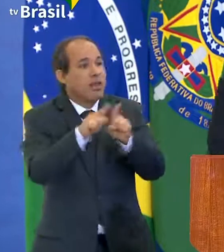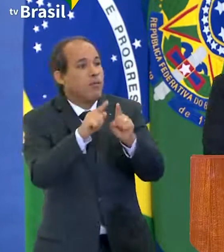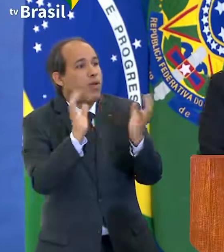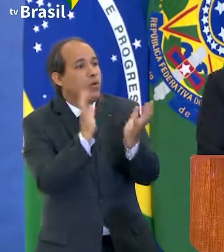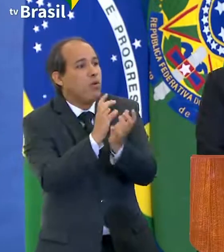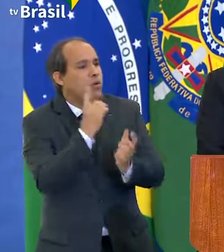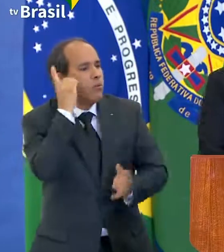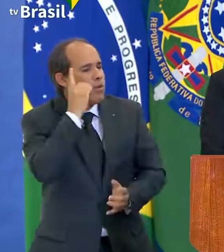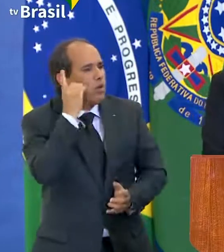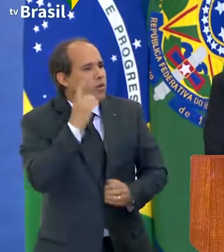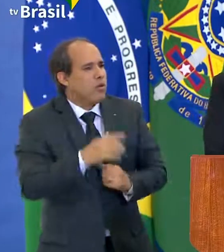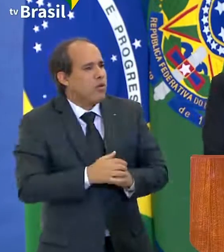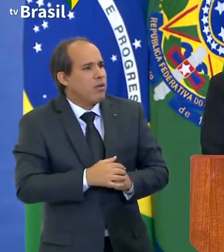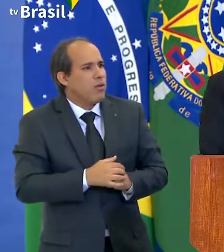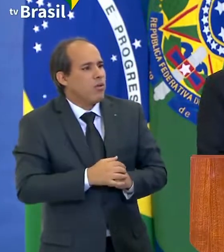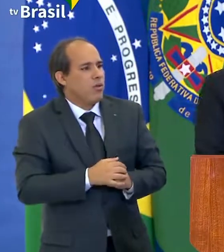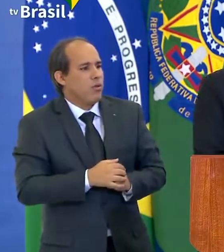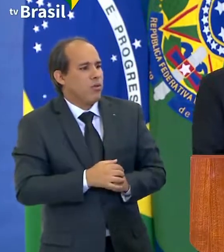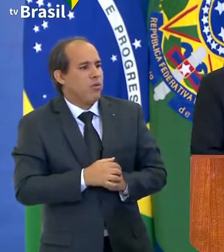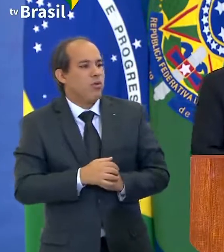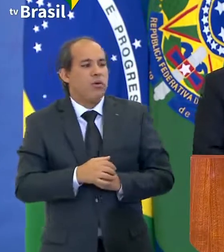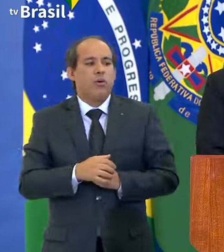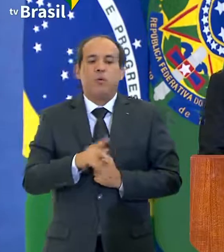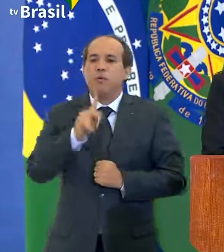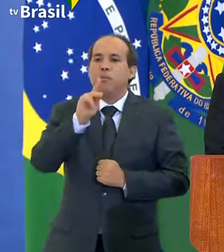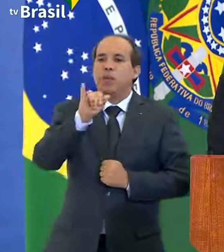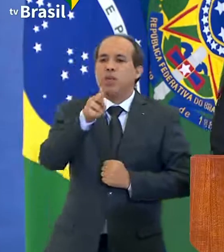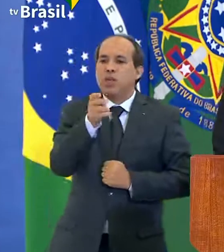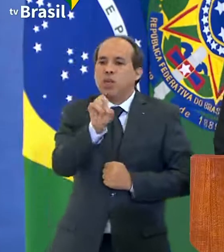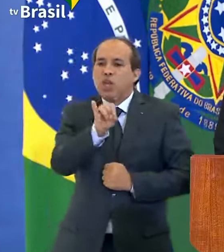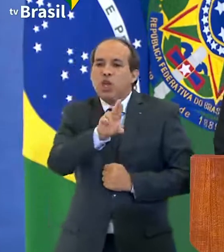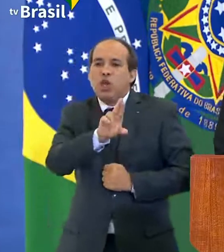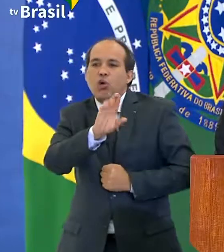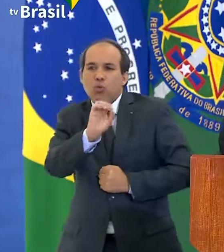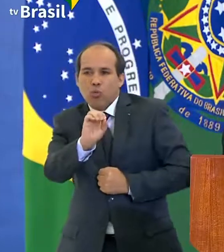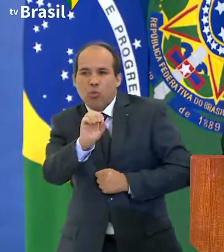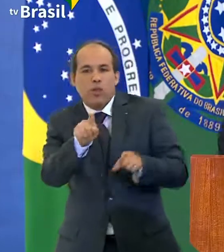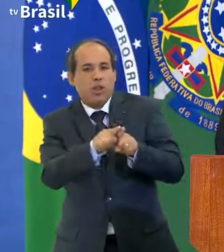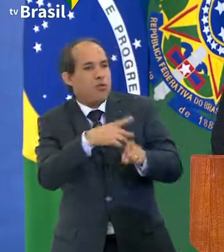o velho Toninho Pinheiro, e ao seu filho Pinheirinho.